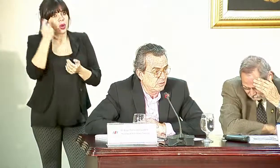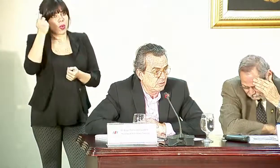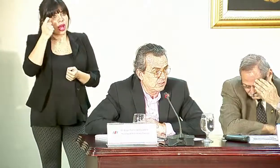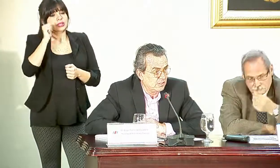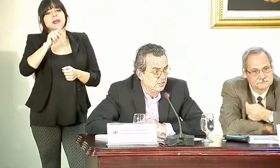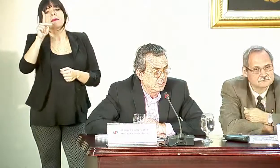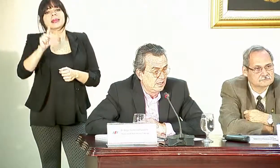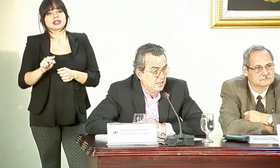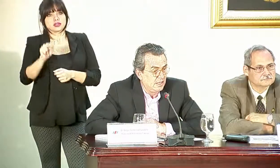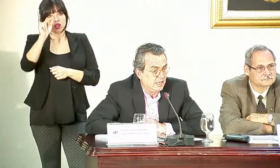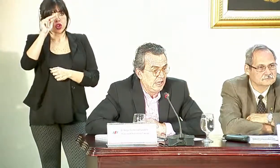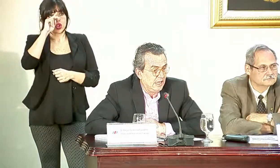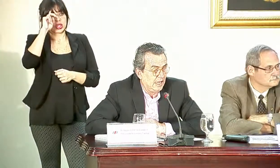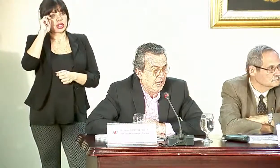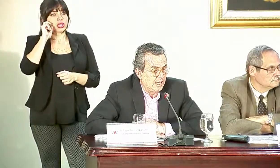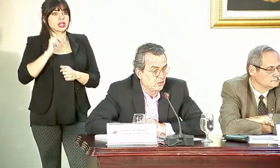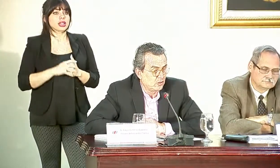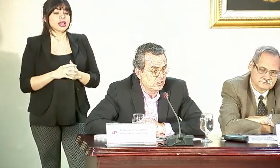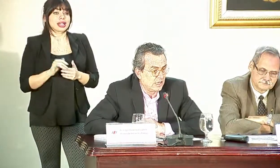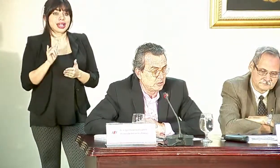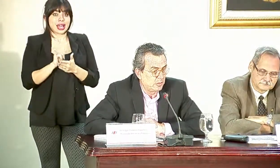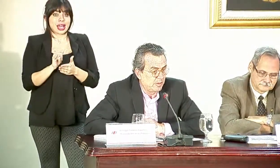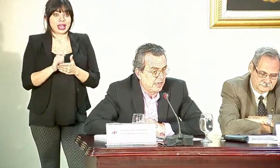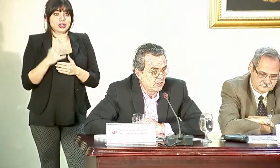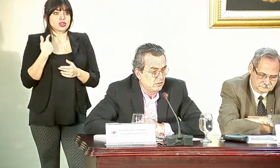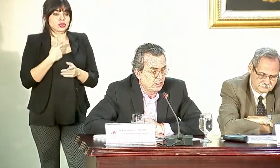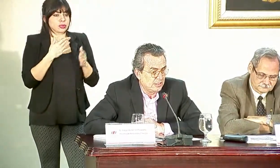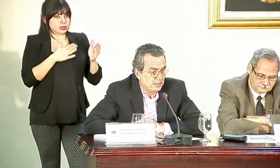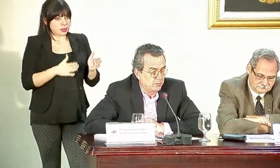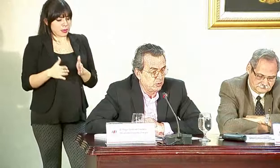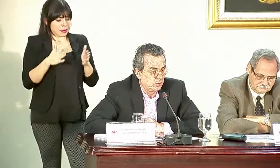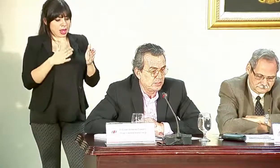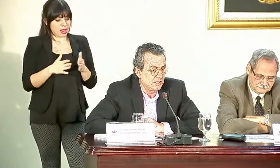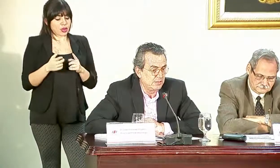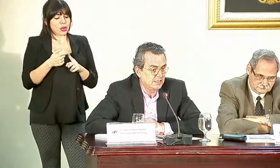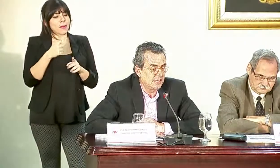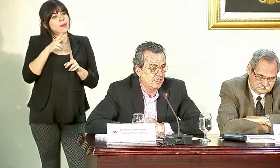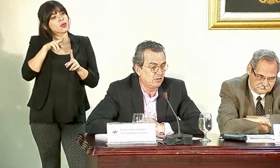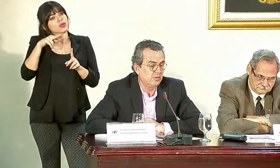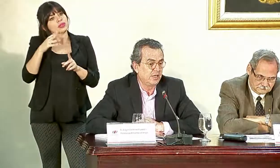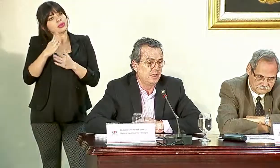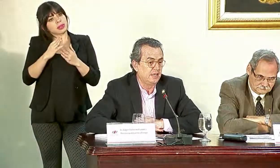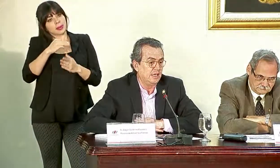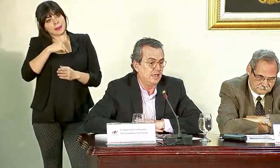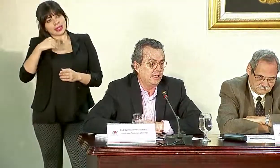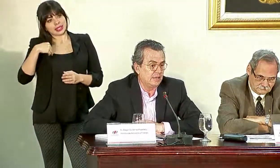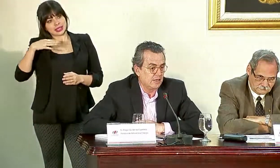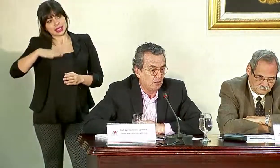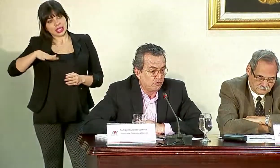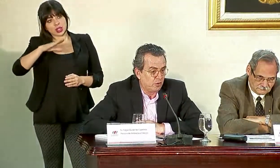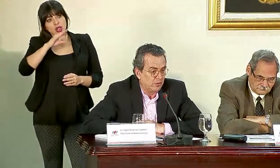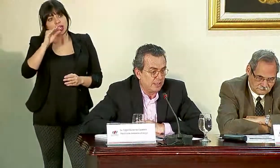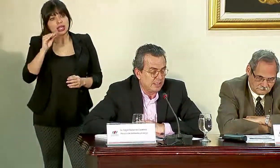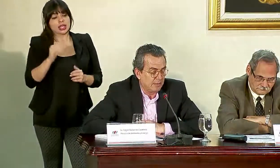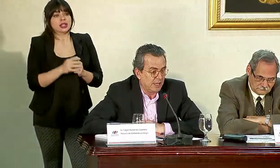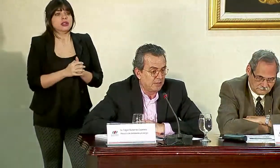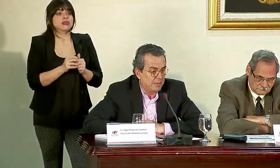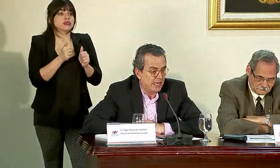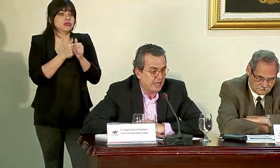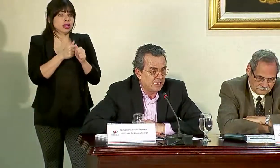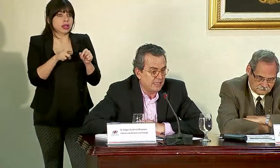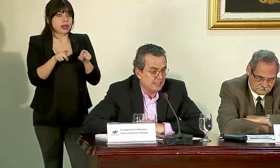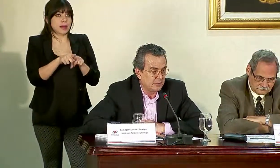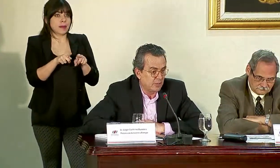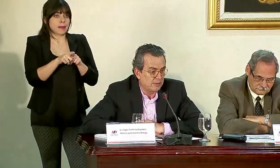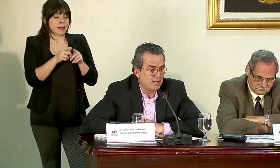en el Pacífico Norte. Y en eso nos estamos preparando desde el punto de vista del ministerio y conforme también